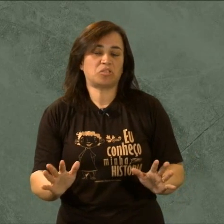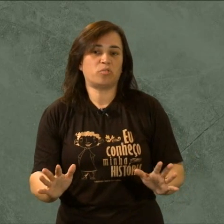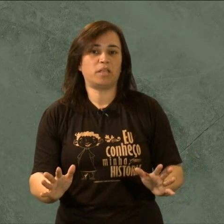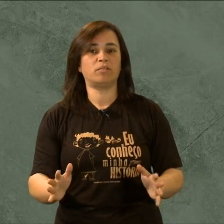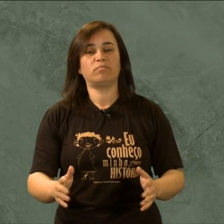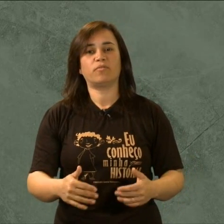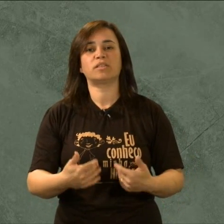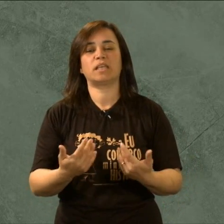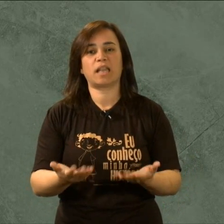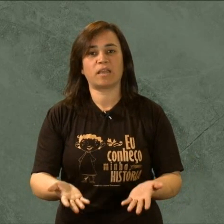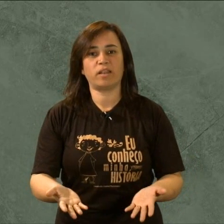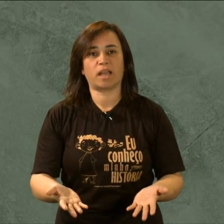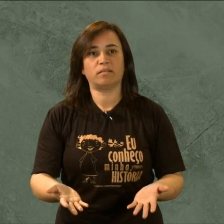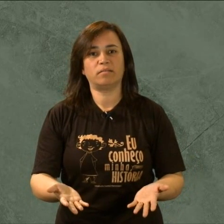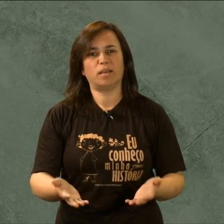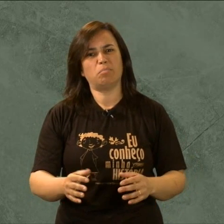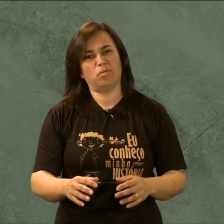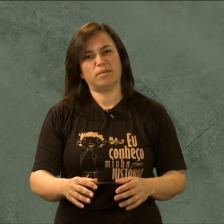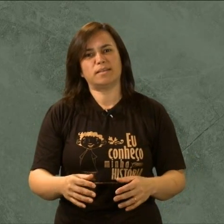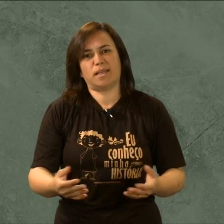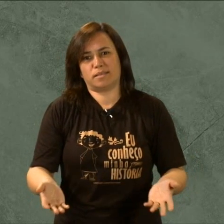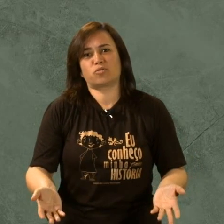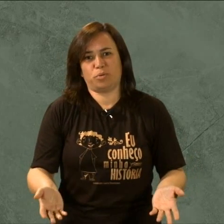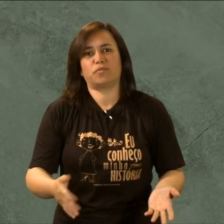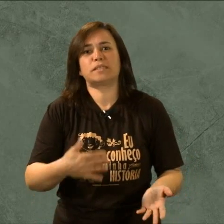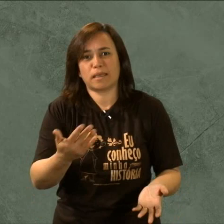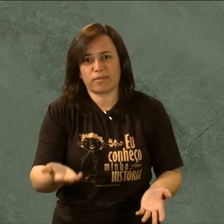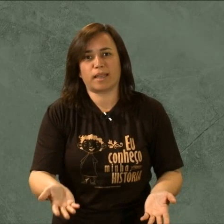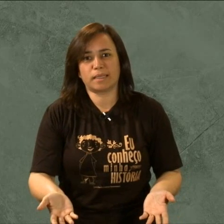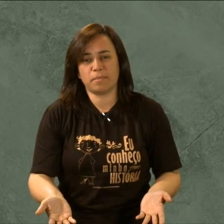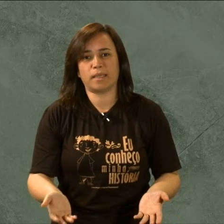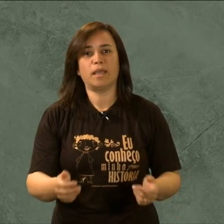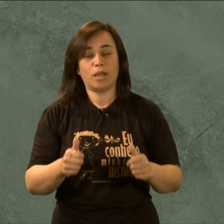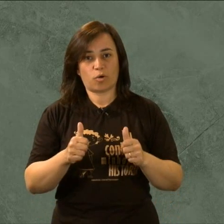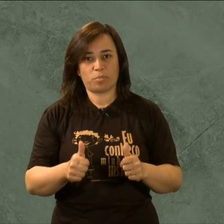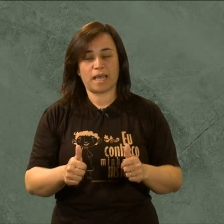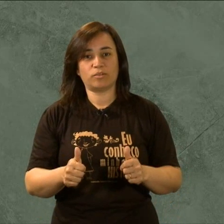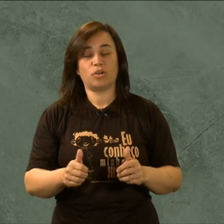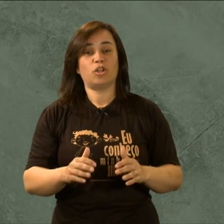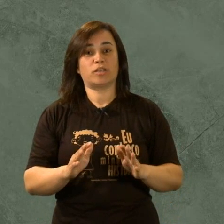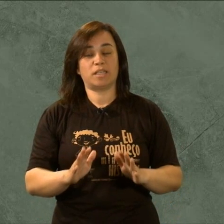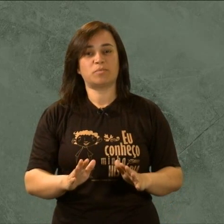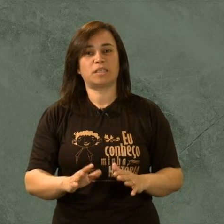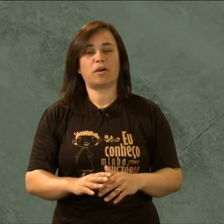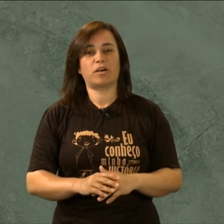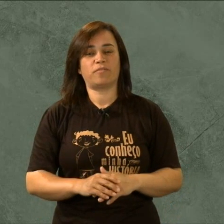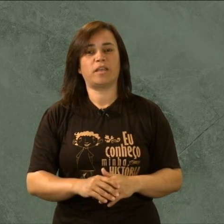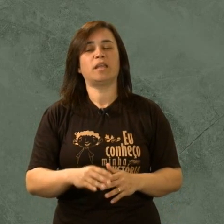descobriram, você irá revelar. Bom, se eles descobriram, você revela também. Combinado? Nós iremos então agora ver